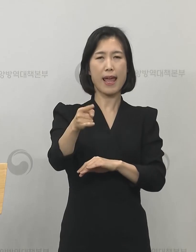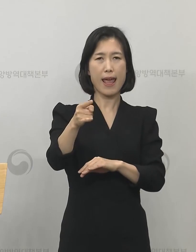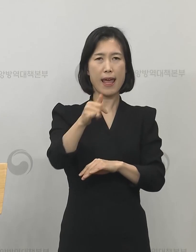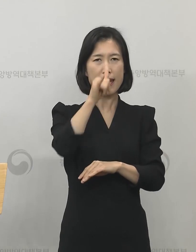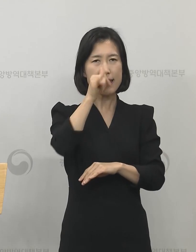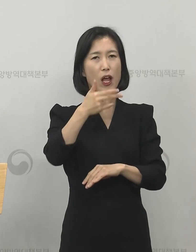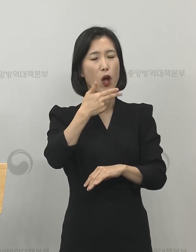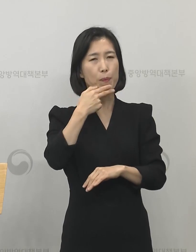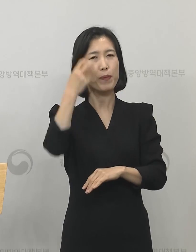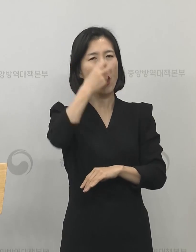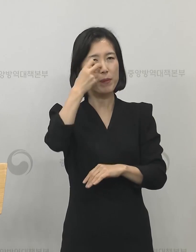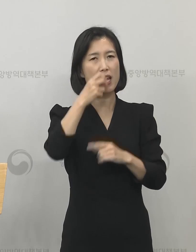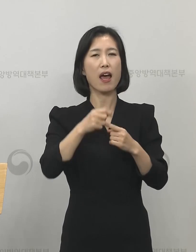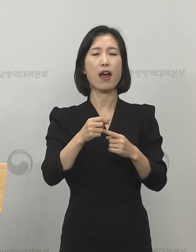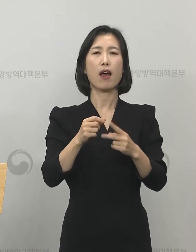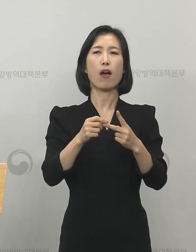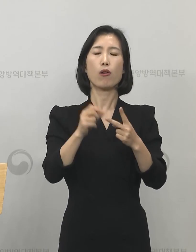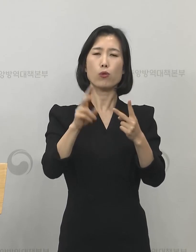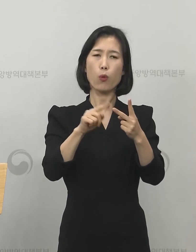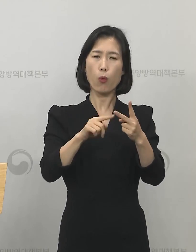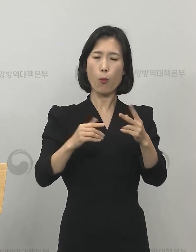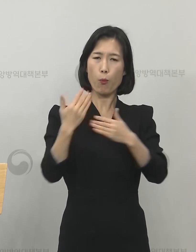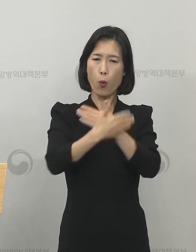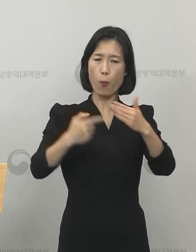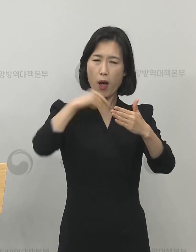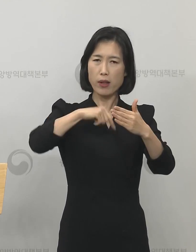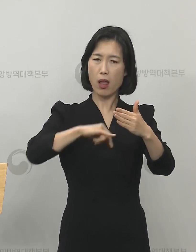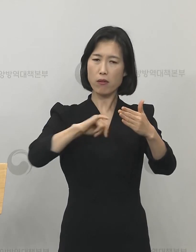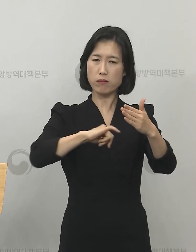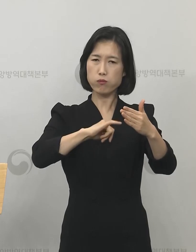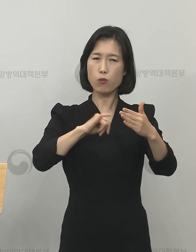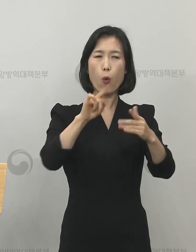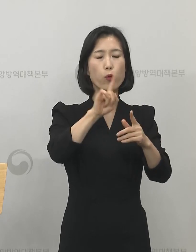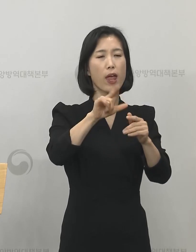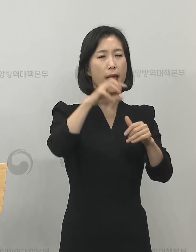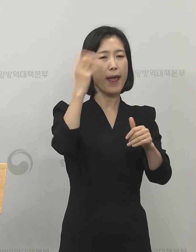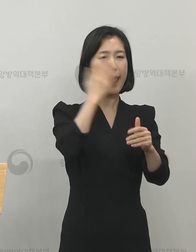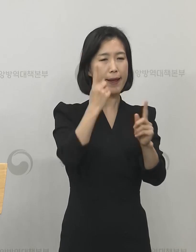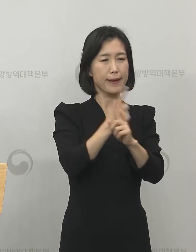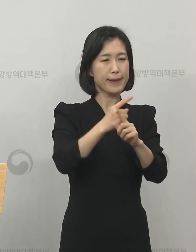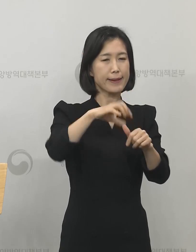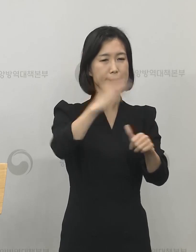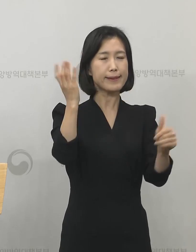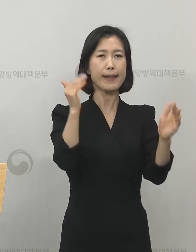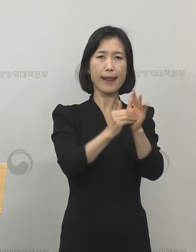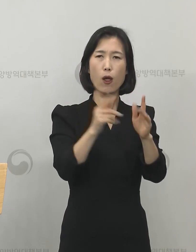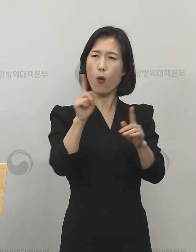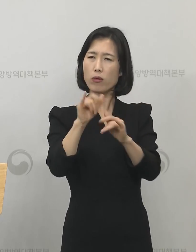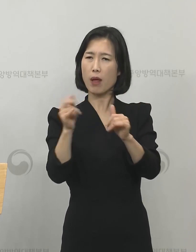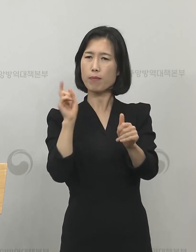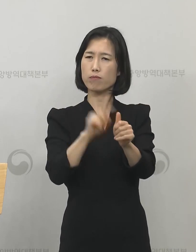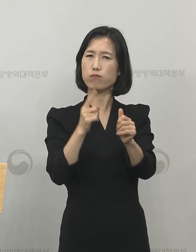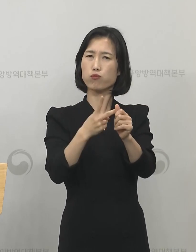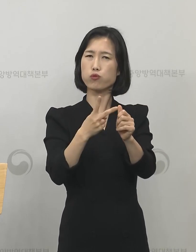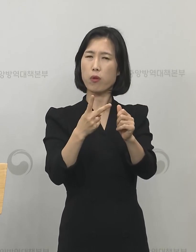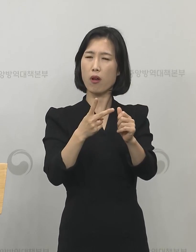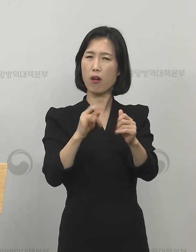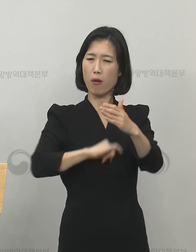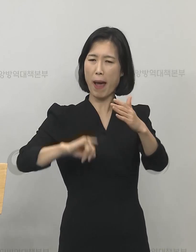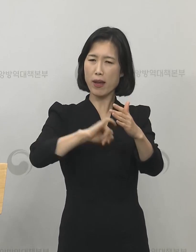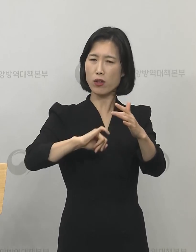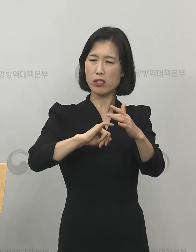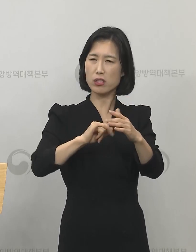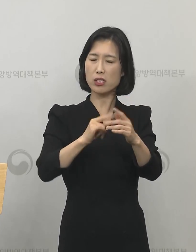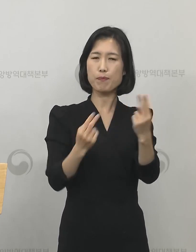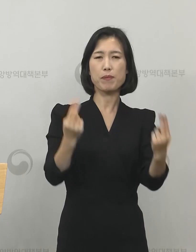그리고 어떤 경우가 재양성으로 확인되고 어떤 경우는 또 재양성이 안 되는지에 대한 환자